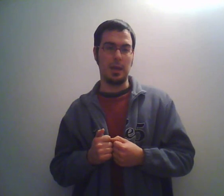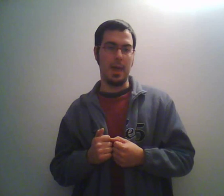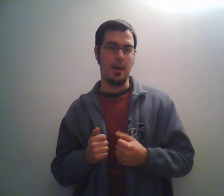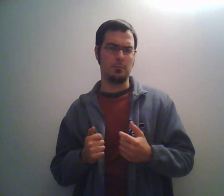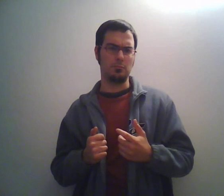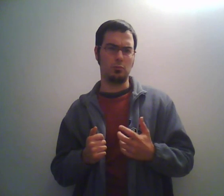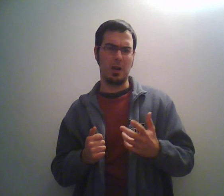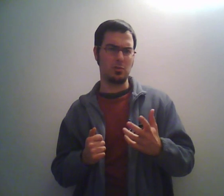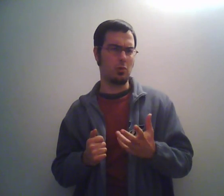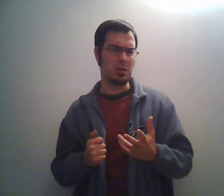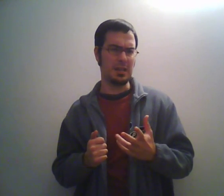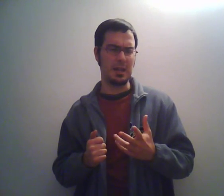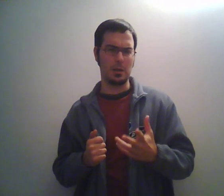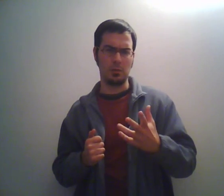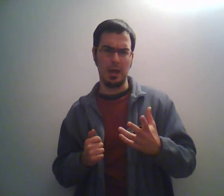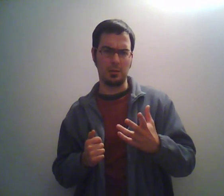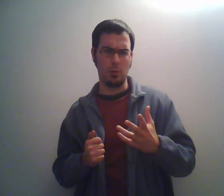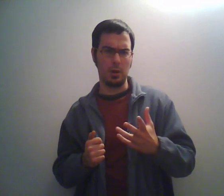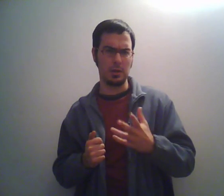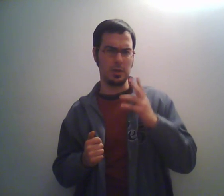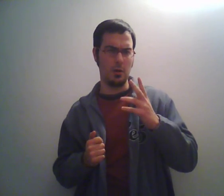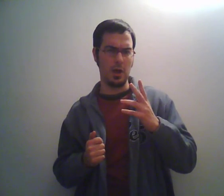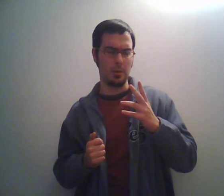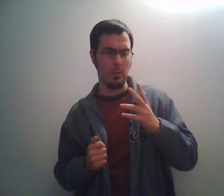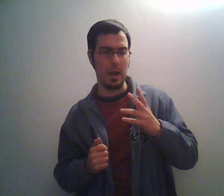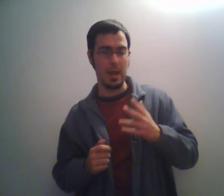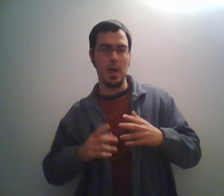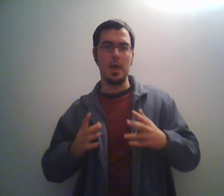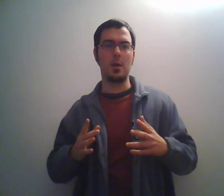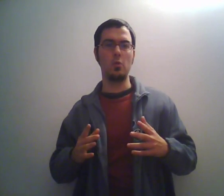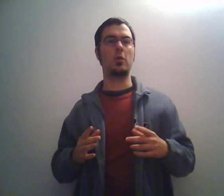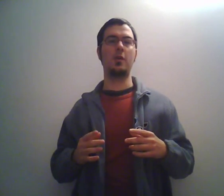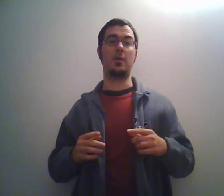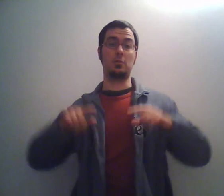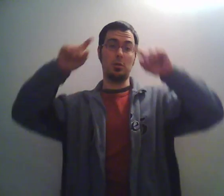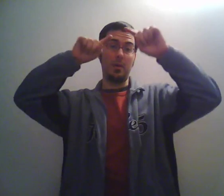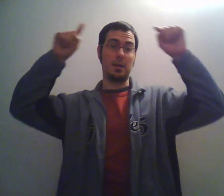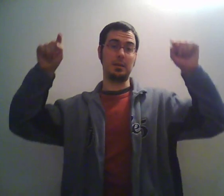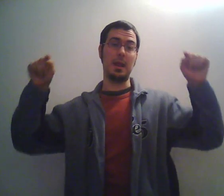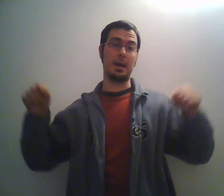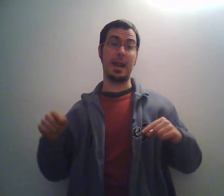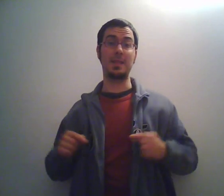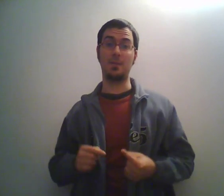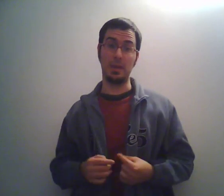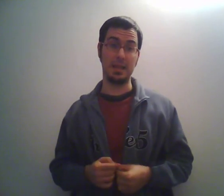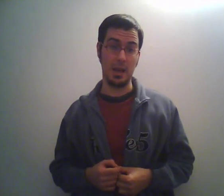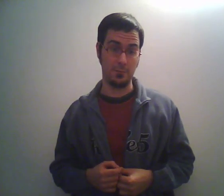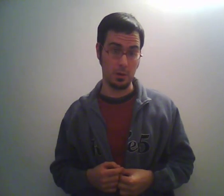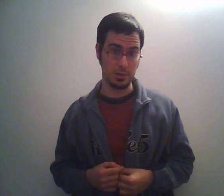che è una succursale di Cartoon Network se non ho capito male e comunque fa tutta parte della grande famiglia della Fox.